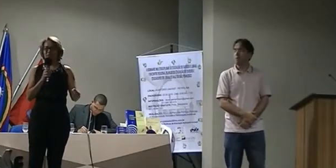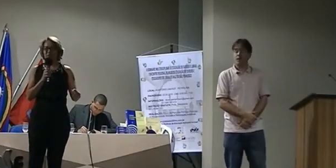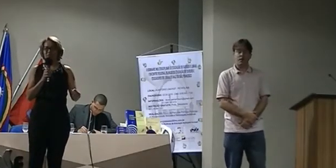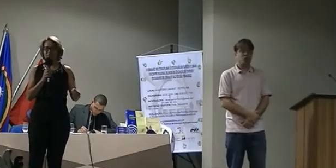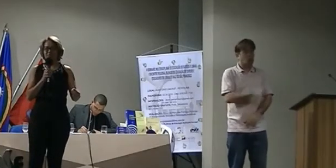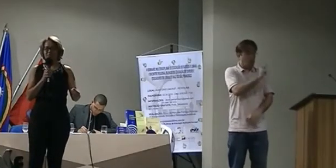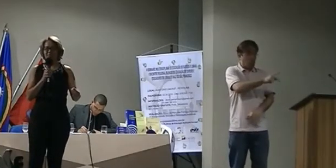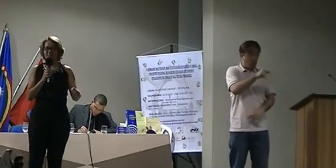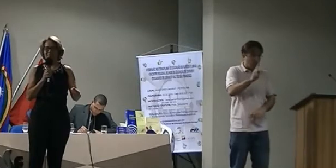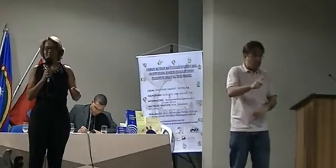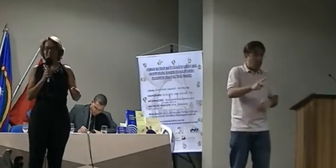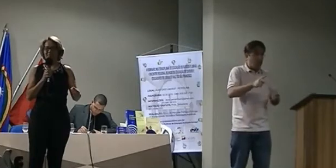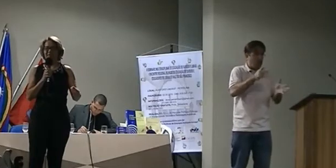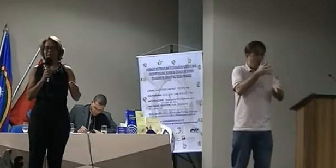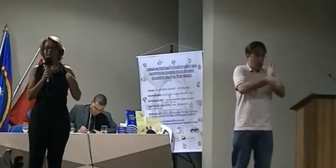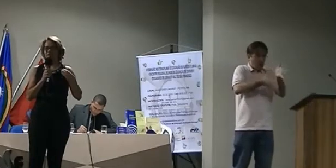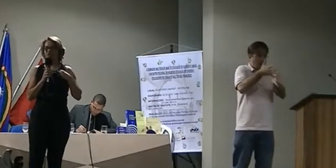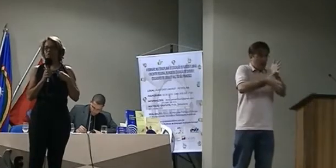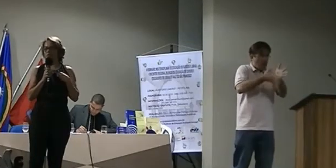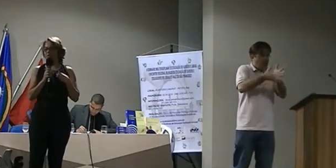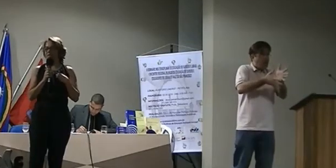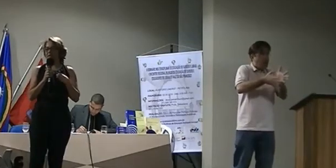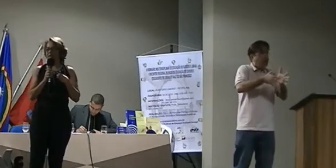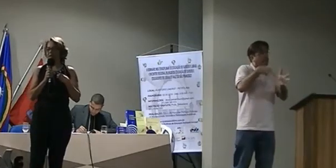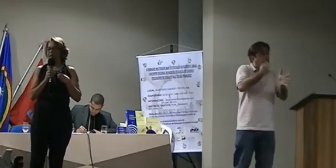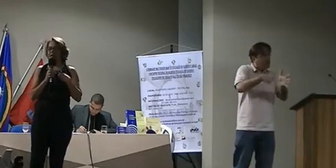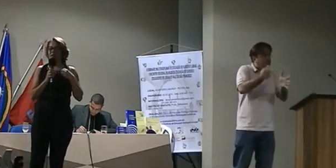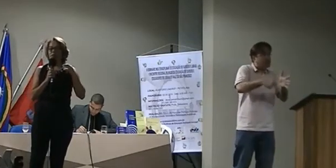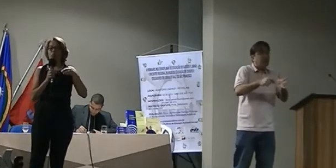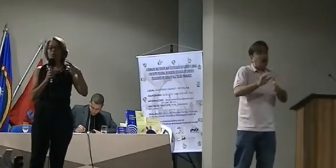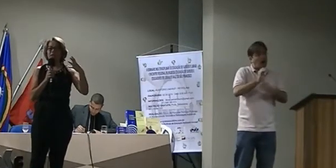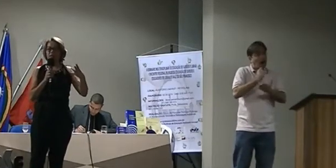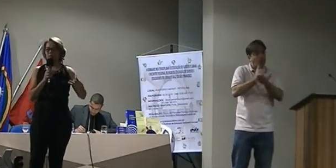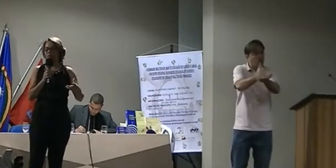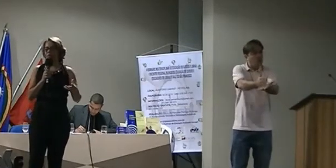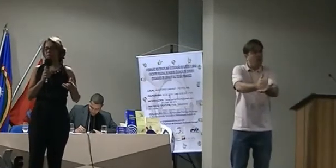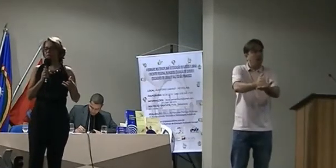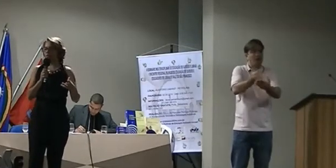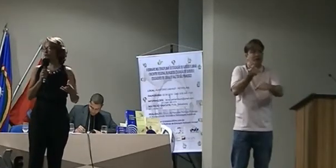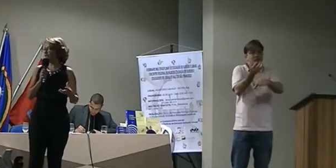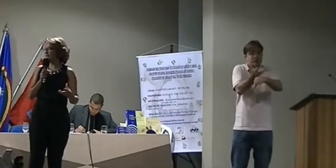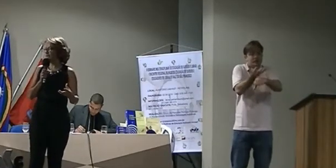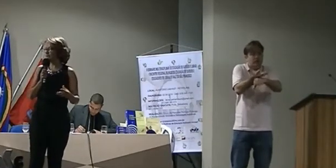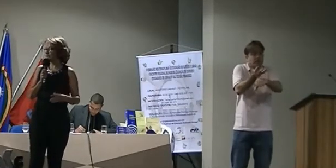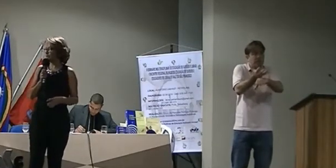livros para que a gente consiga o mínimo de proficiência.